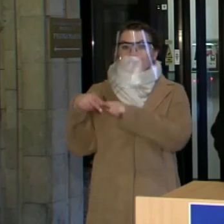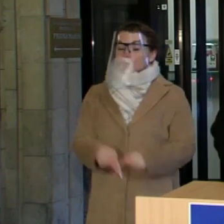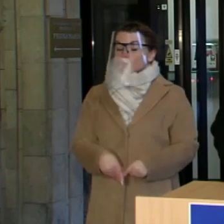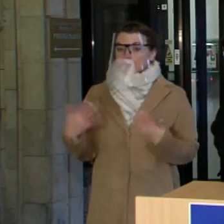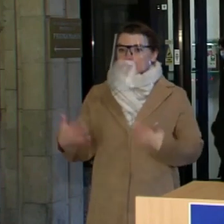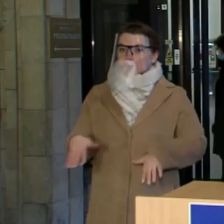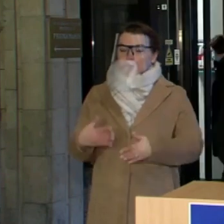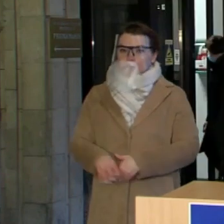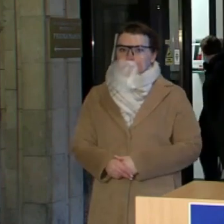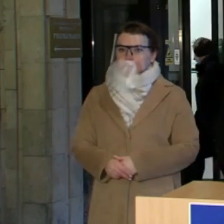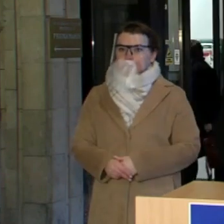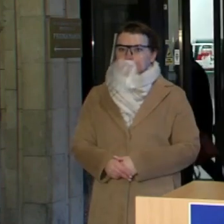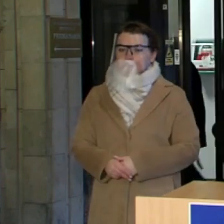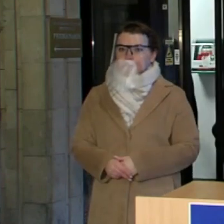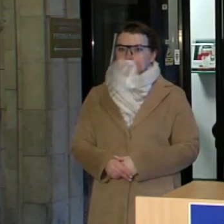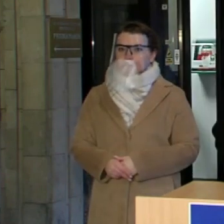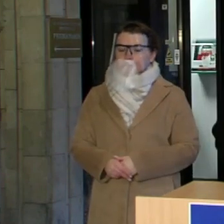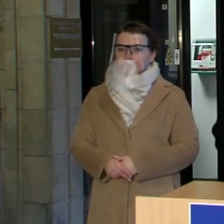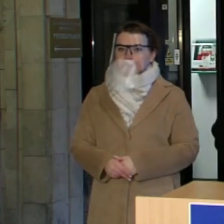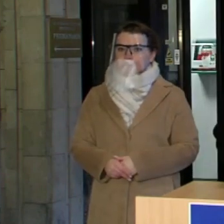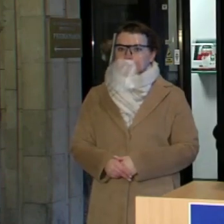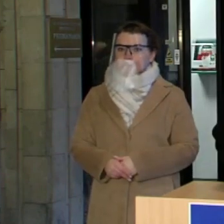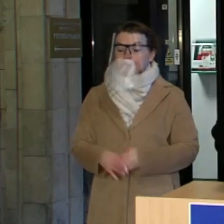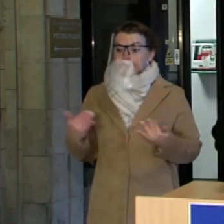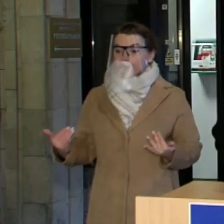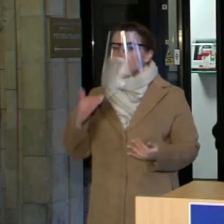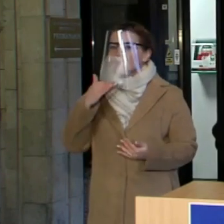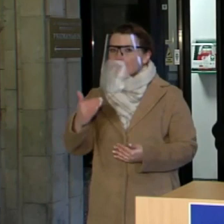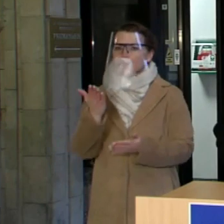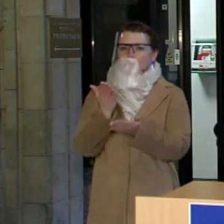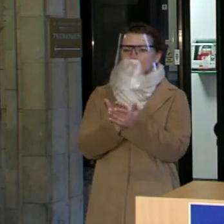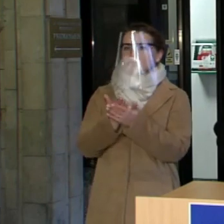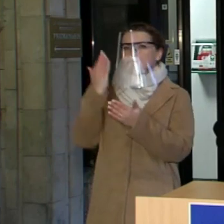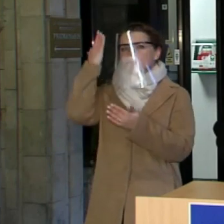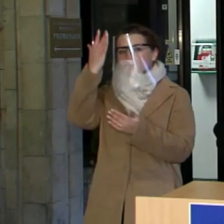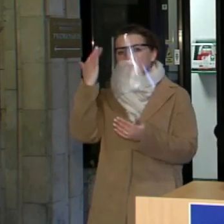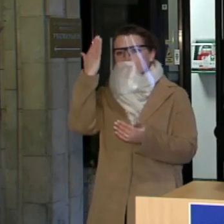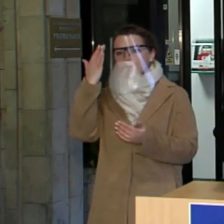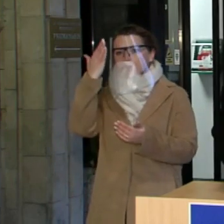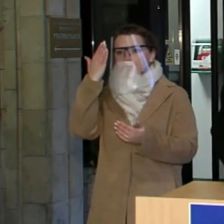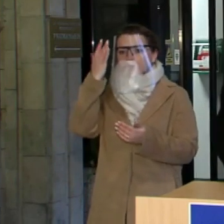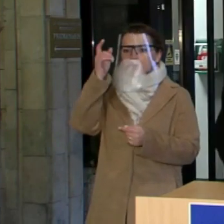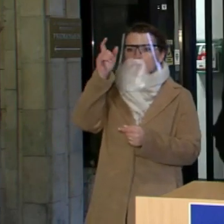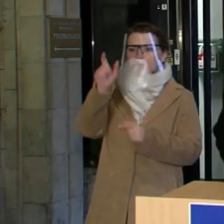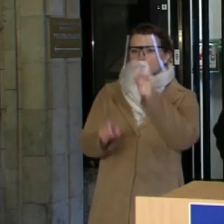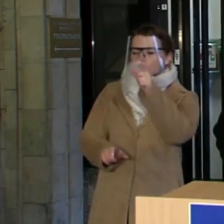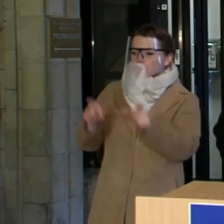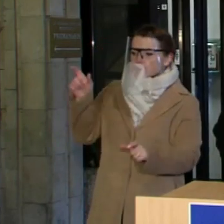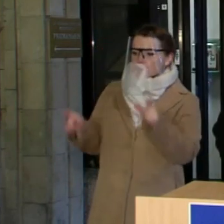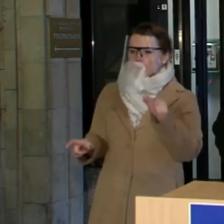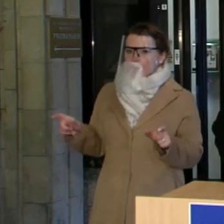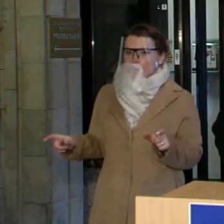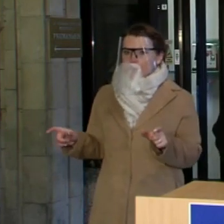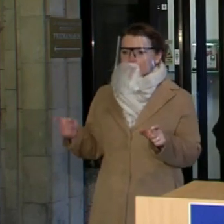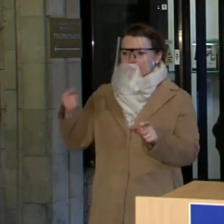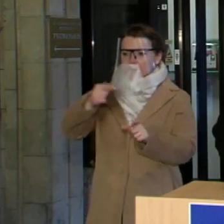Tai žinote, kartais susidaro įspūdis, kad žmonių tarpė